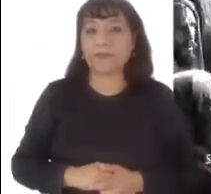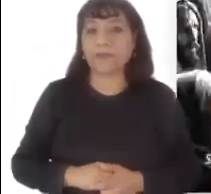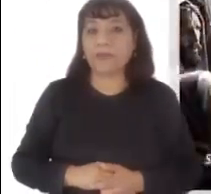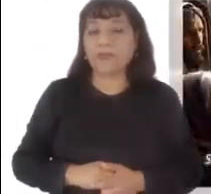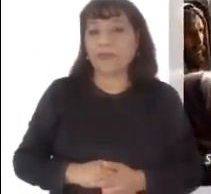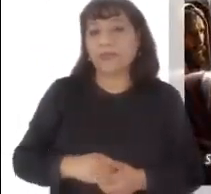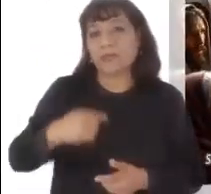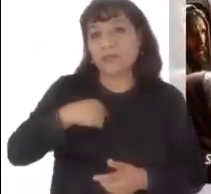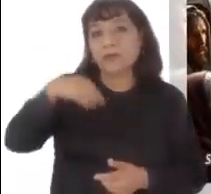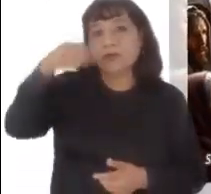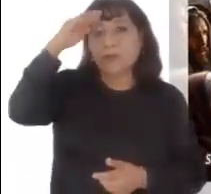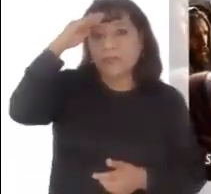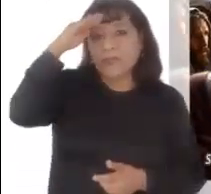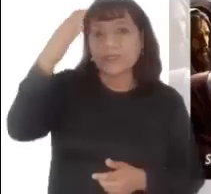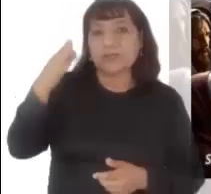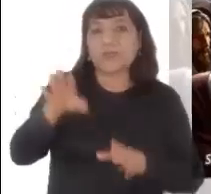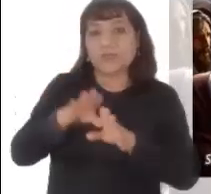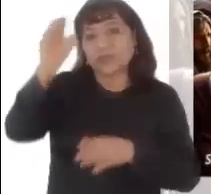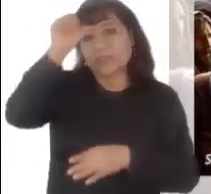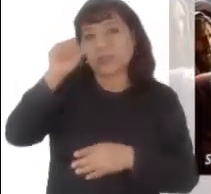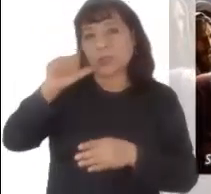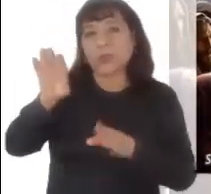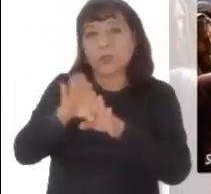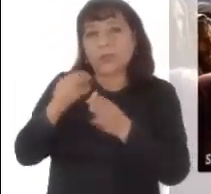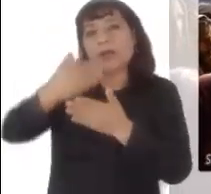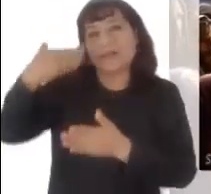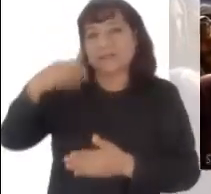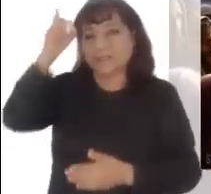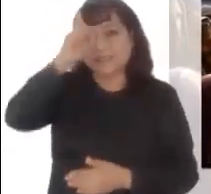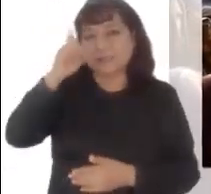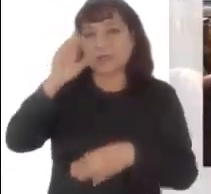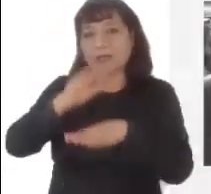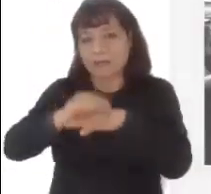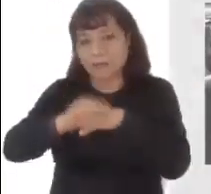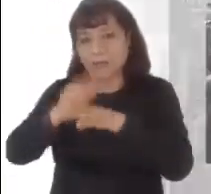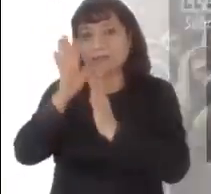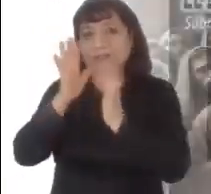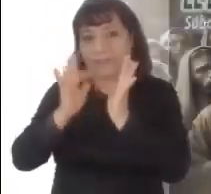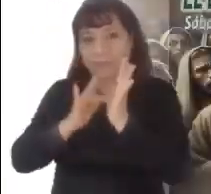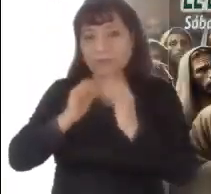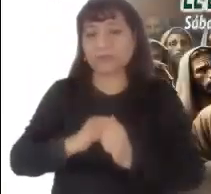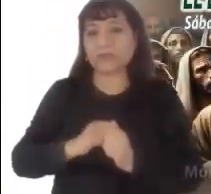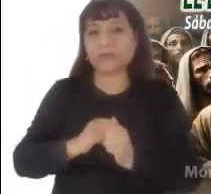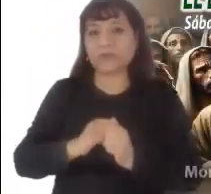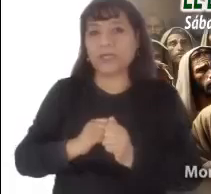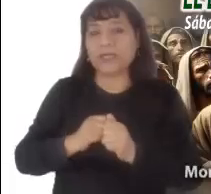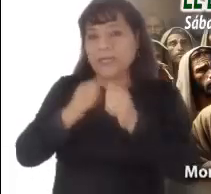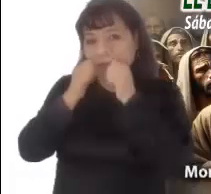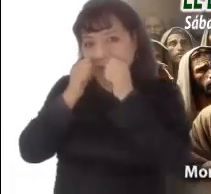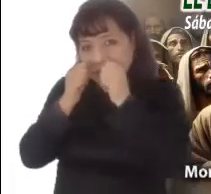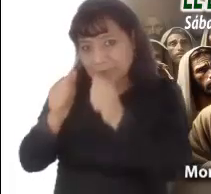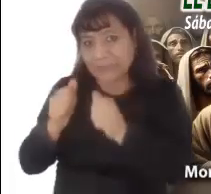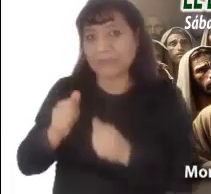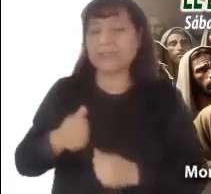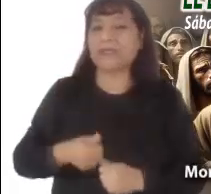Es curioso que los discípulos, tan cercanos a Jesús, que han visto todas sus obras,